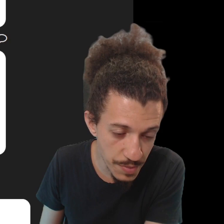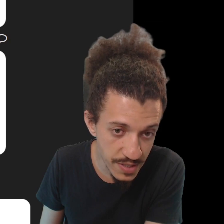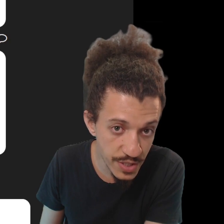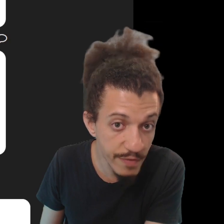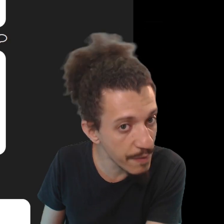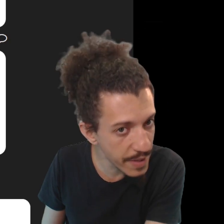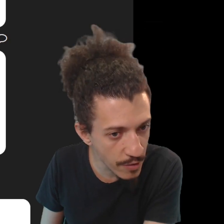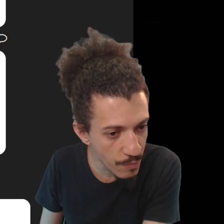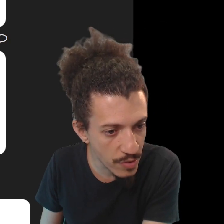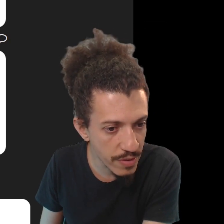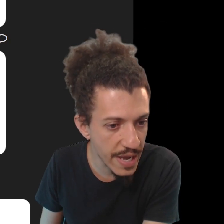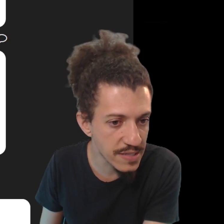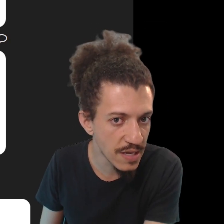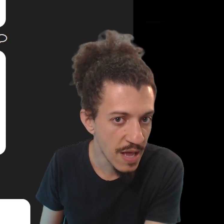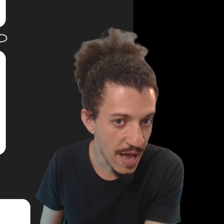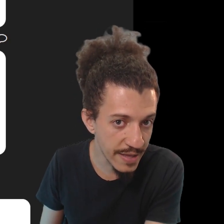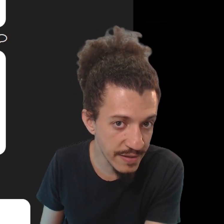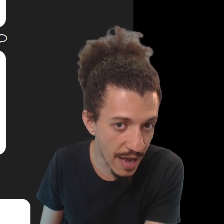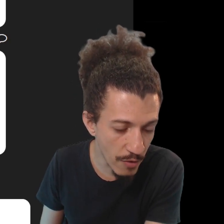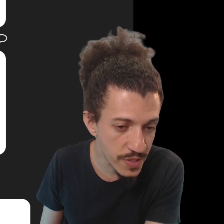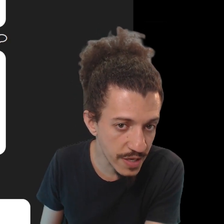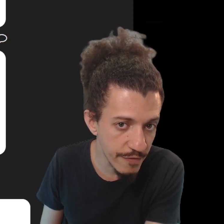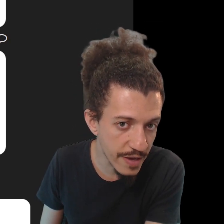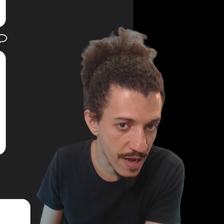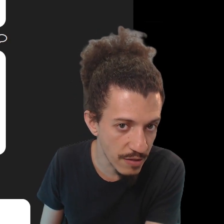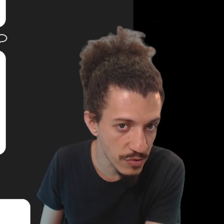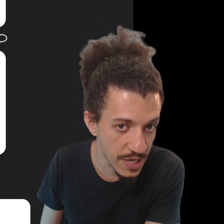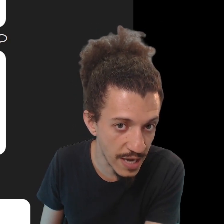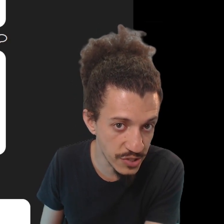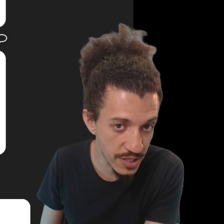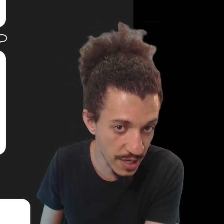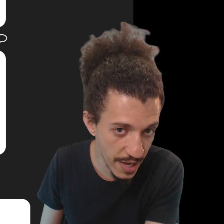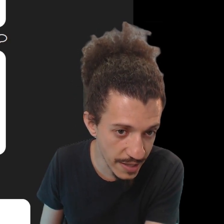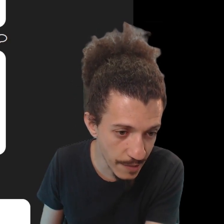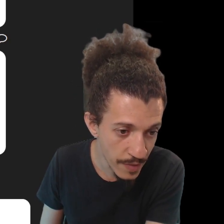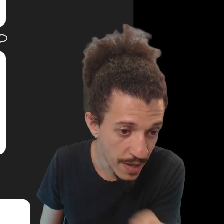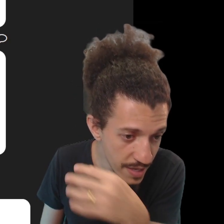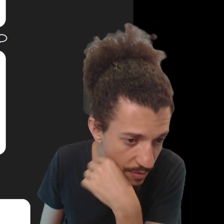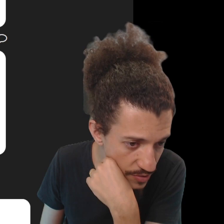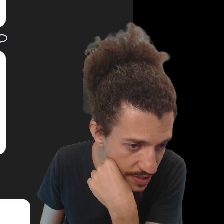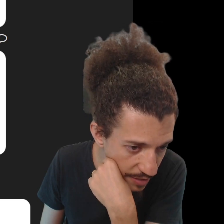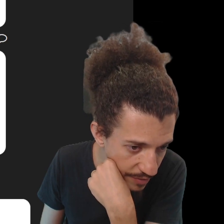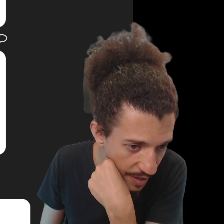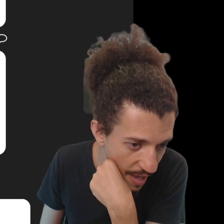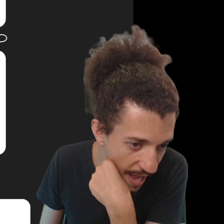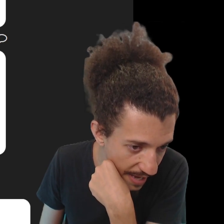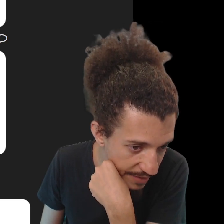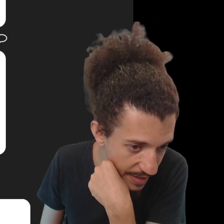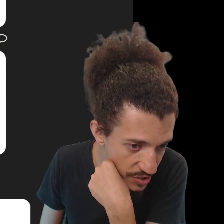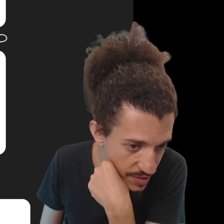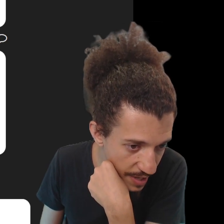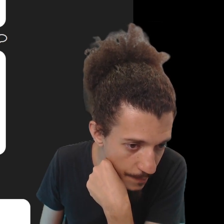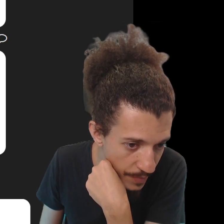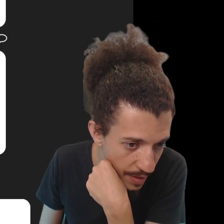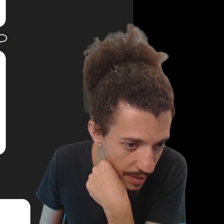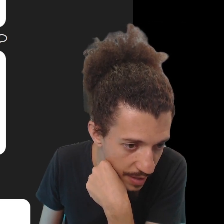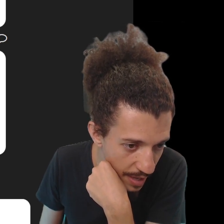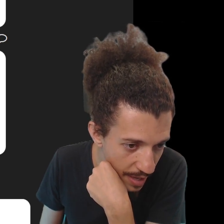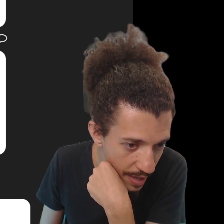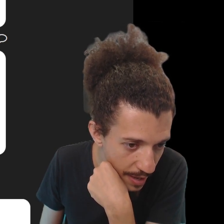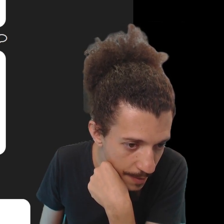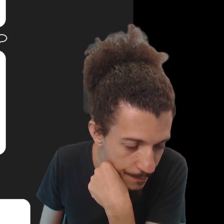Caneta é um substantivo feminino no português. Aqui dá o significado já de caneta, inclusive, aqui vai dizer